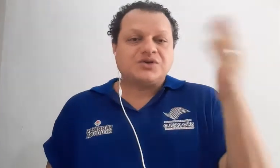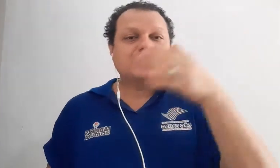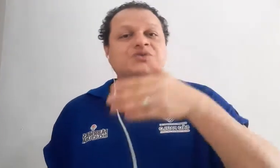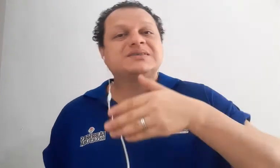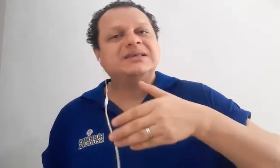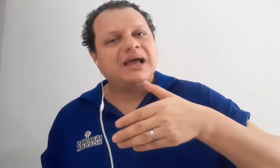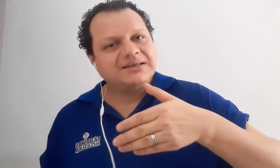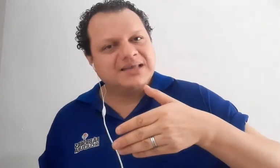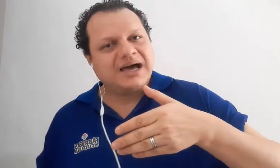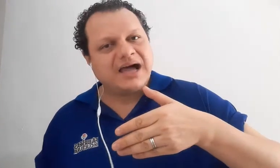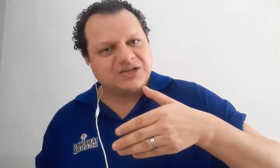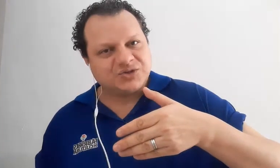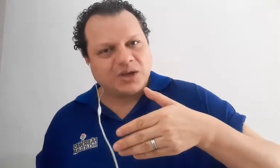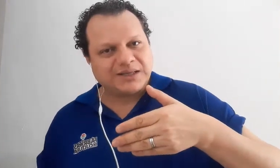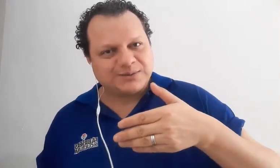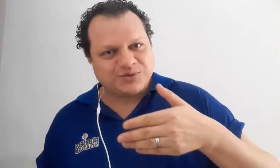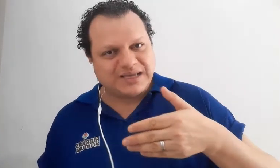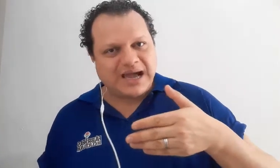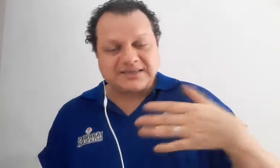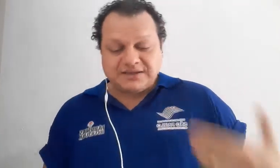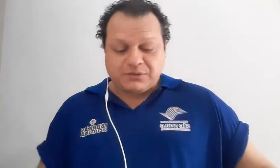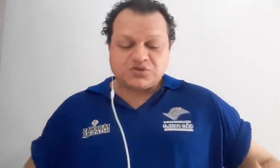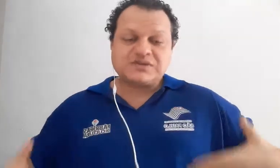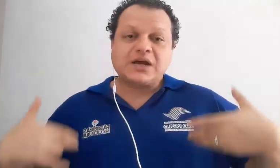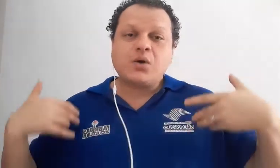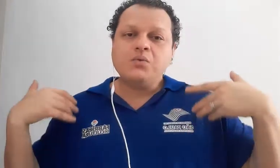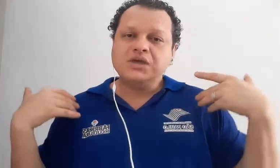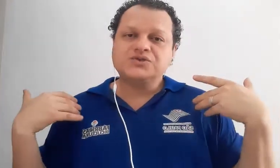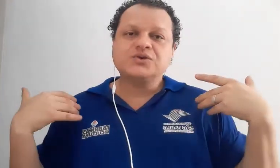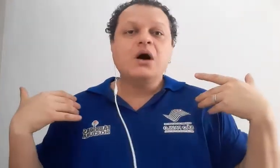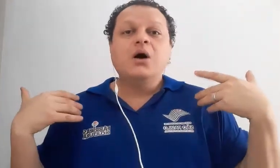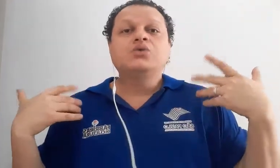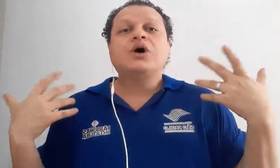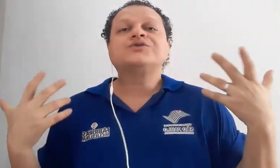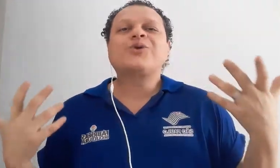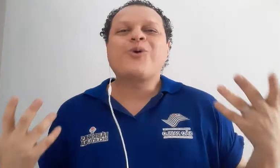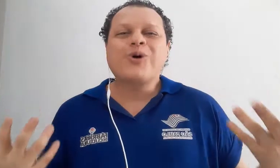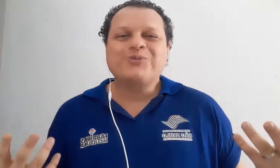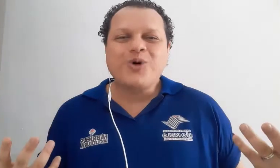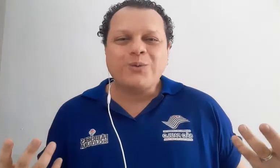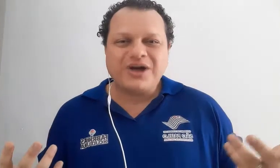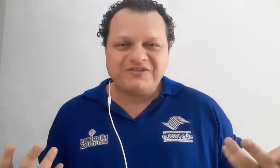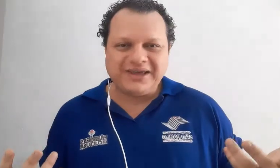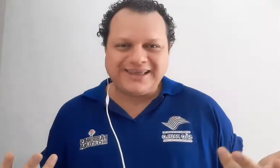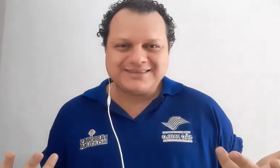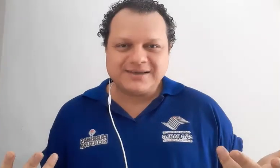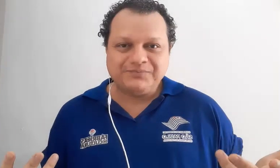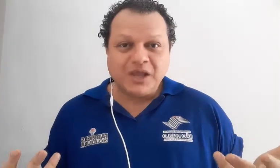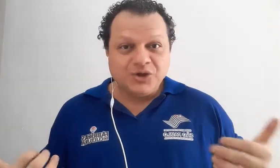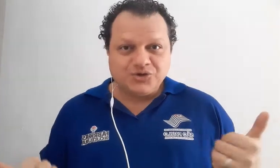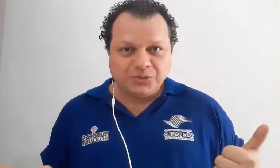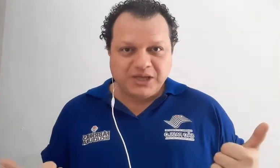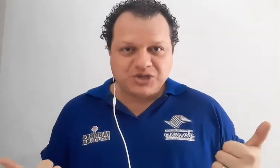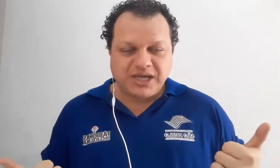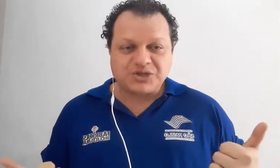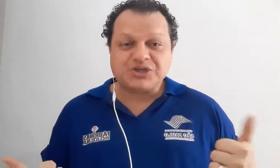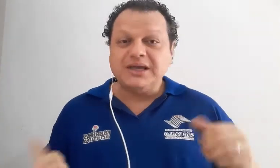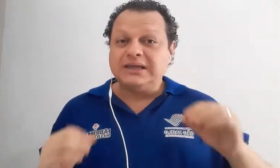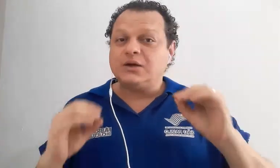nós vamos sinalizar as notas musicais. E vamos usar com isso o nosso corpo como referência. Tudo bem, gente? Então,